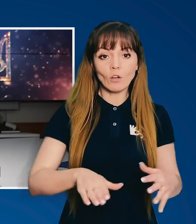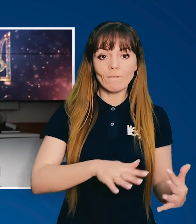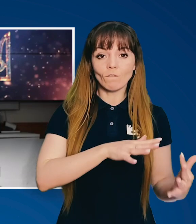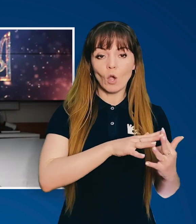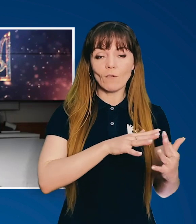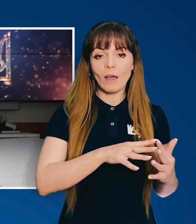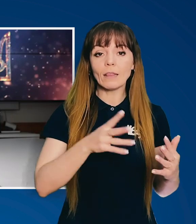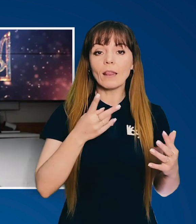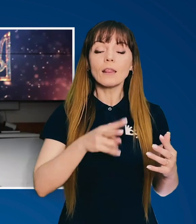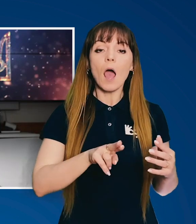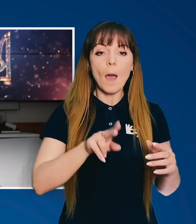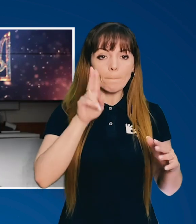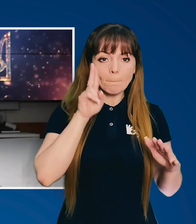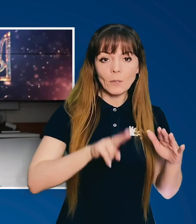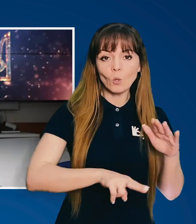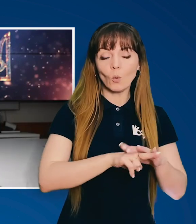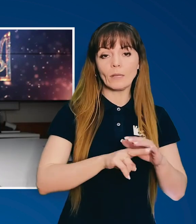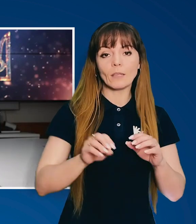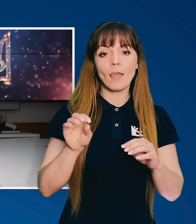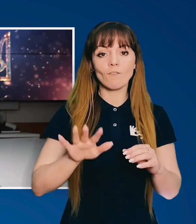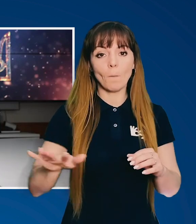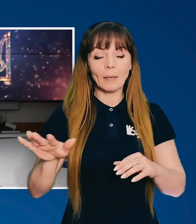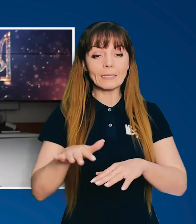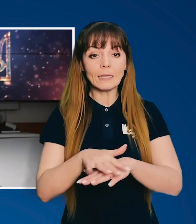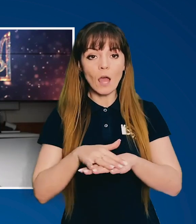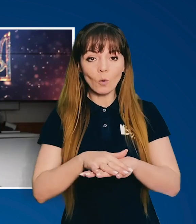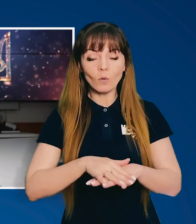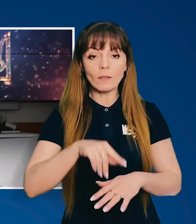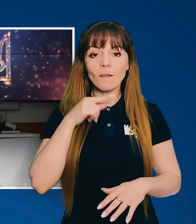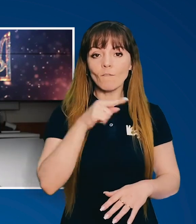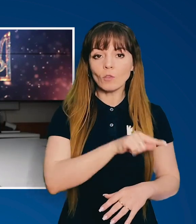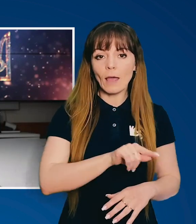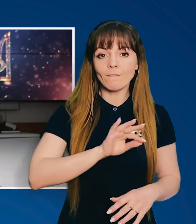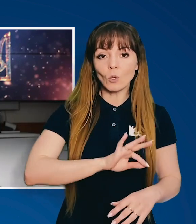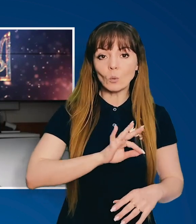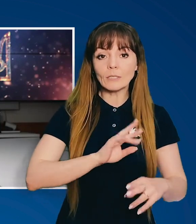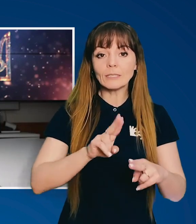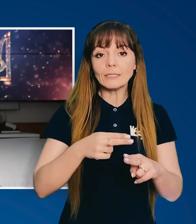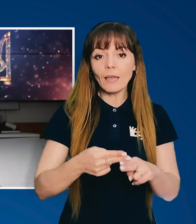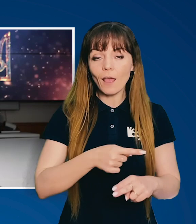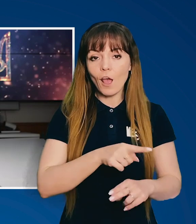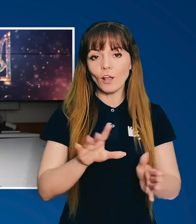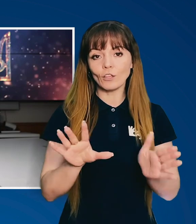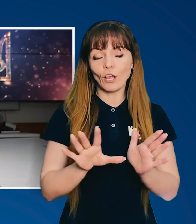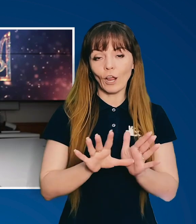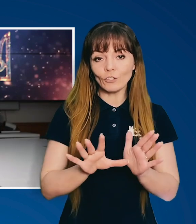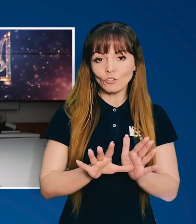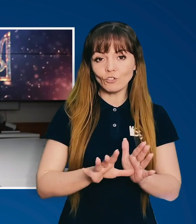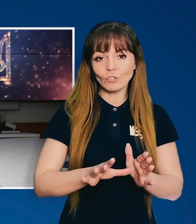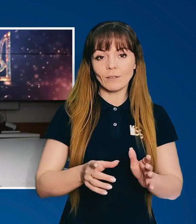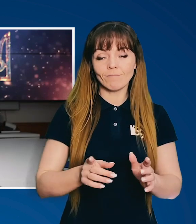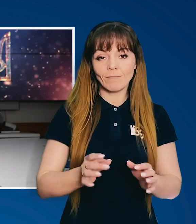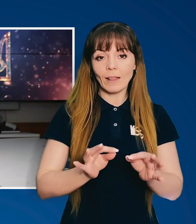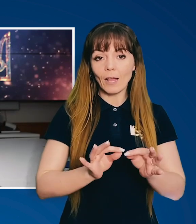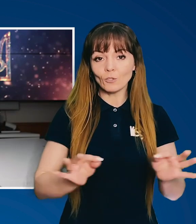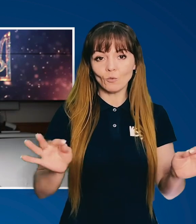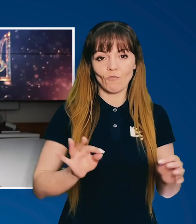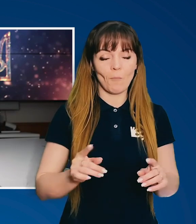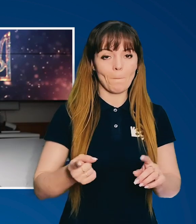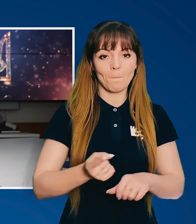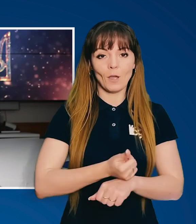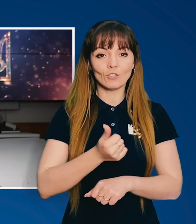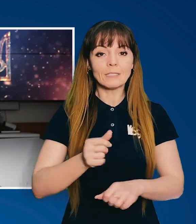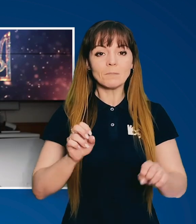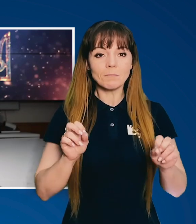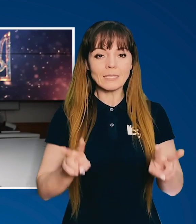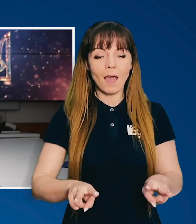вирішила воювати для підкорення європейських народів, вона використала цей енергетичний ланцюг перший.